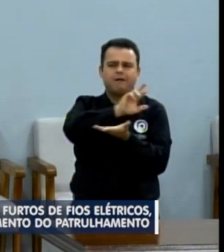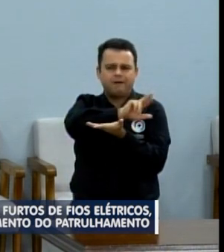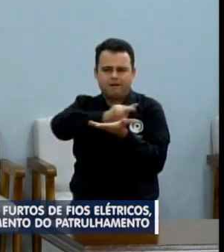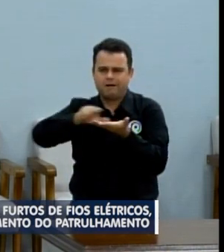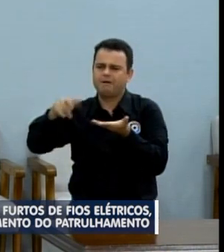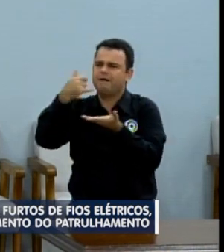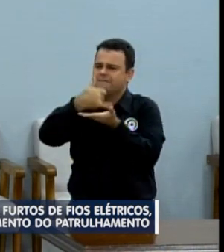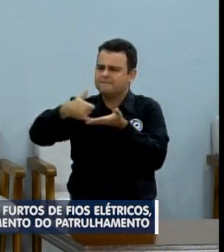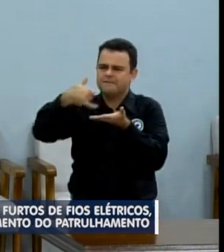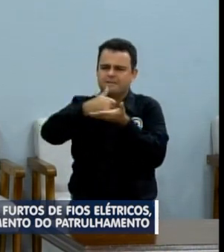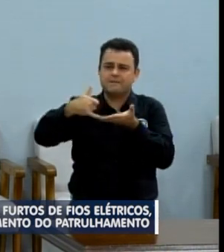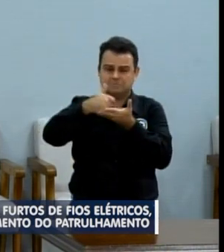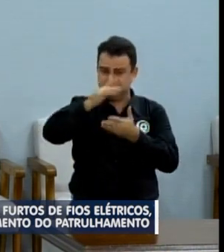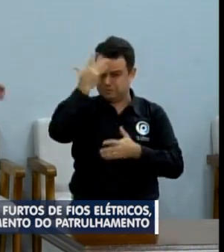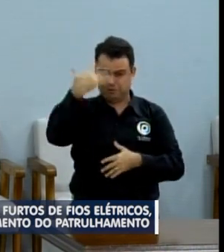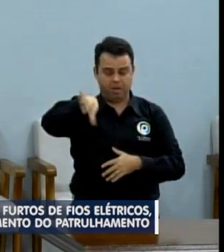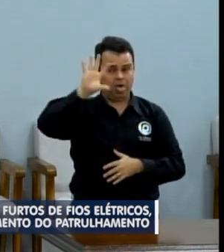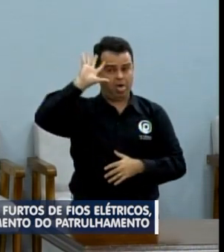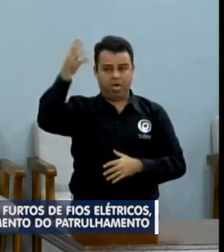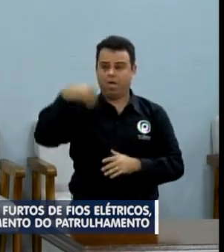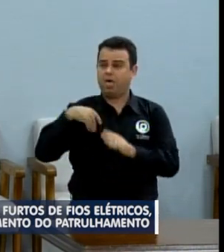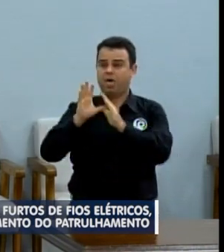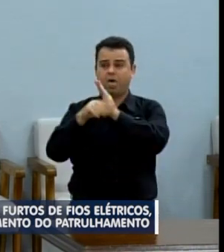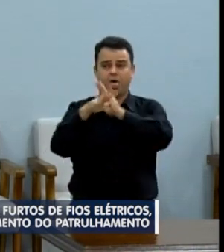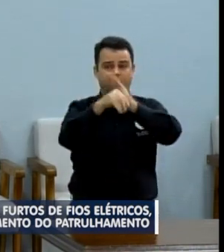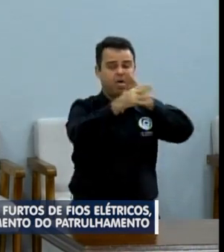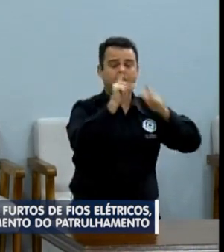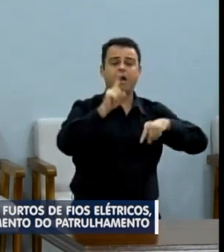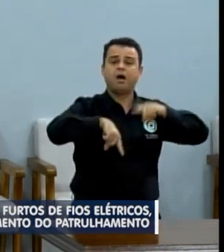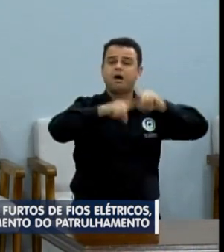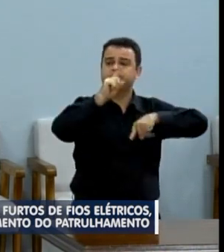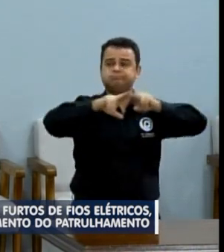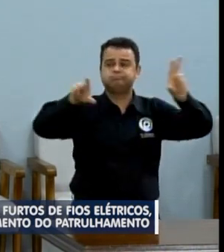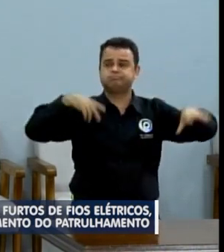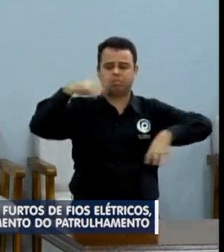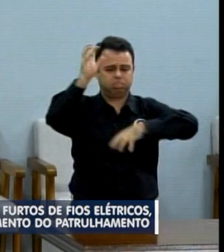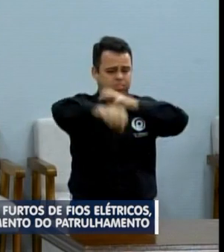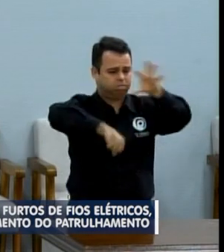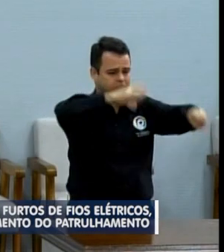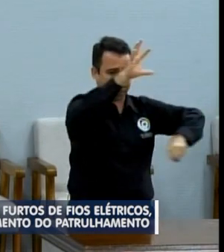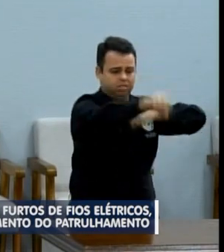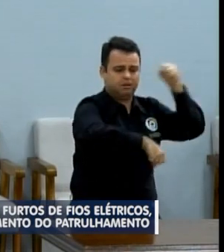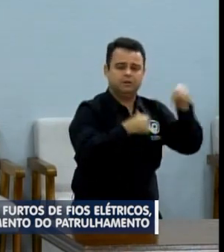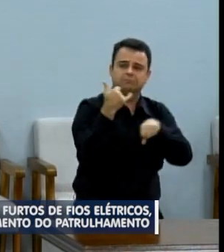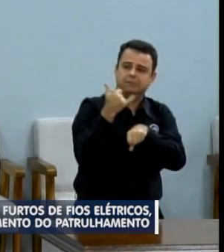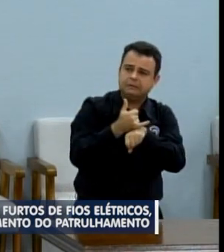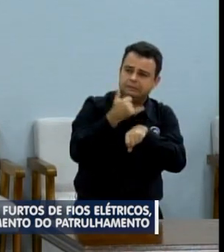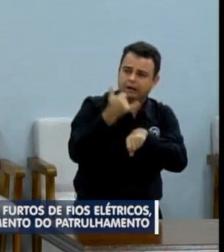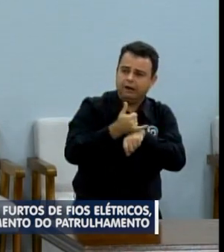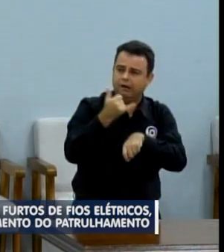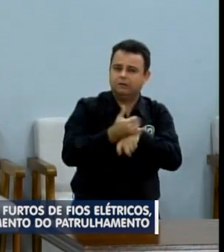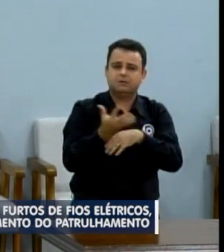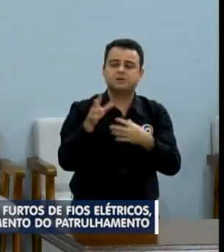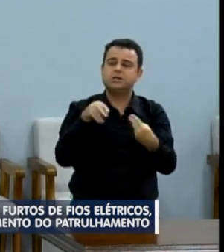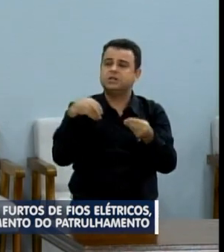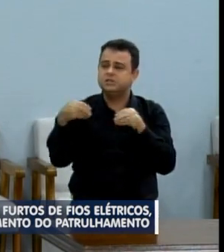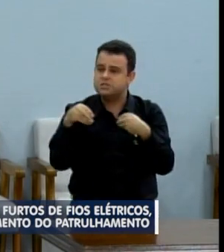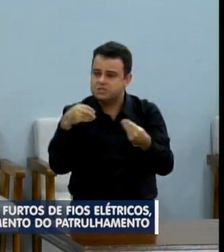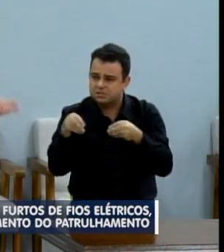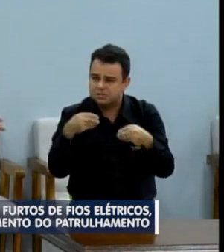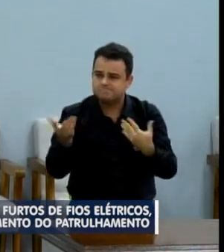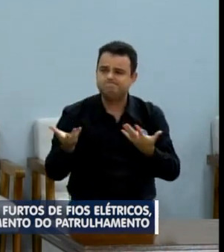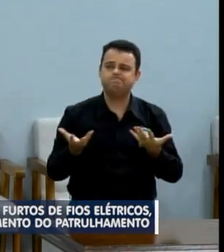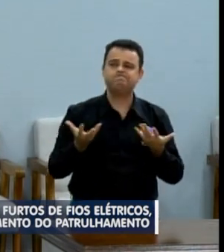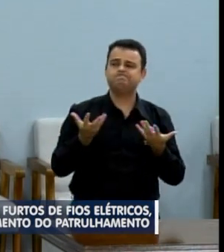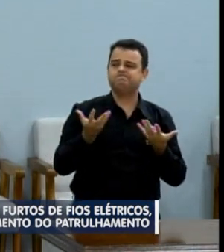pessoas estão roubando tudo, tudo, tudo, tudo que vê pela frente. Qualquer coisa de metal, escorregador de plástico, ou é